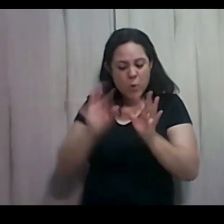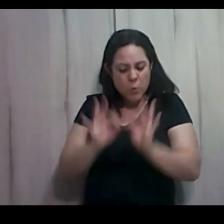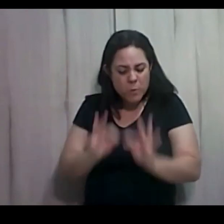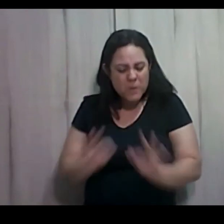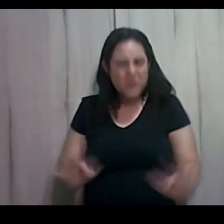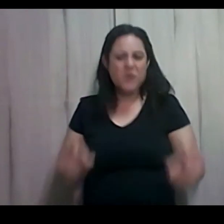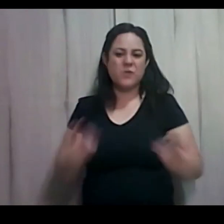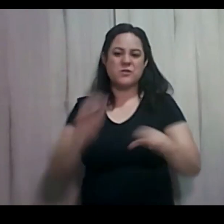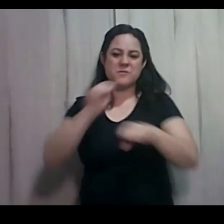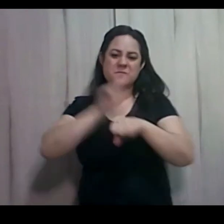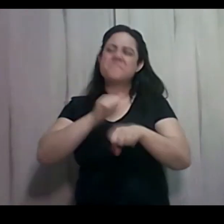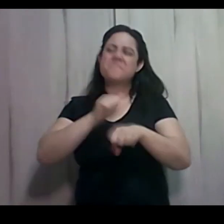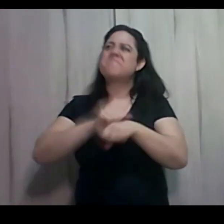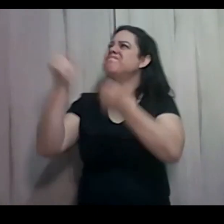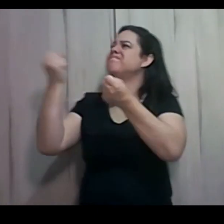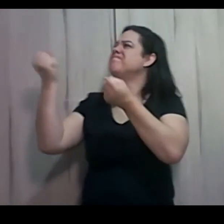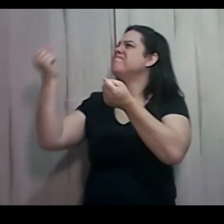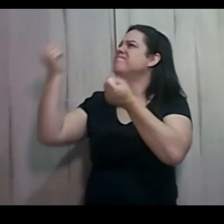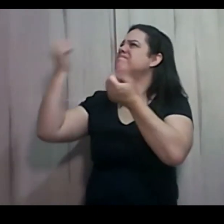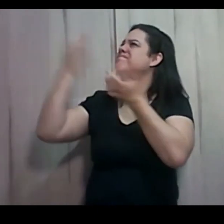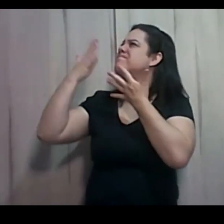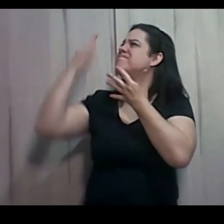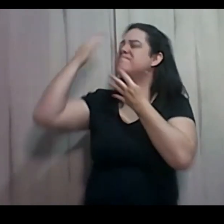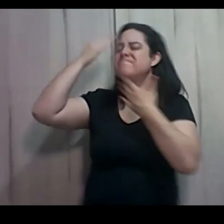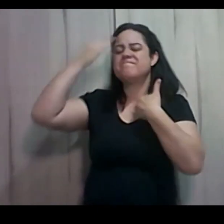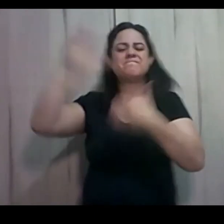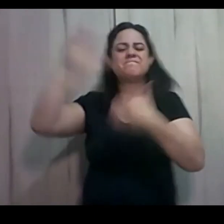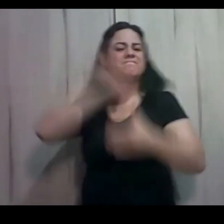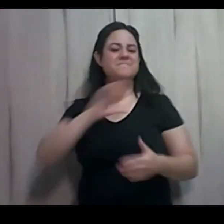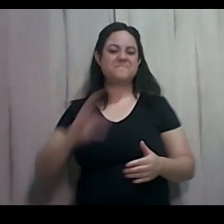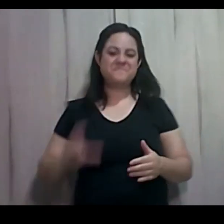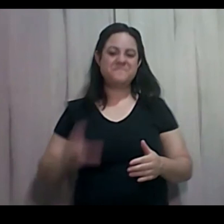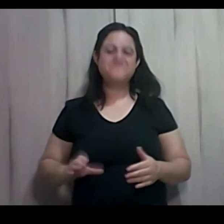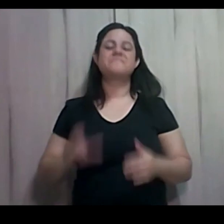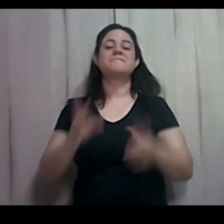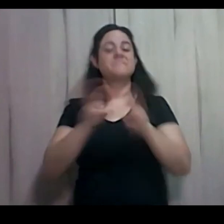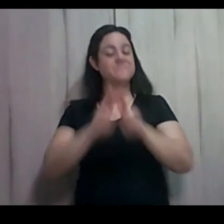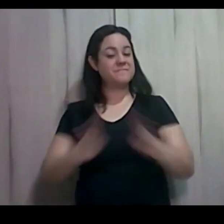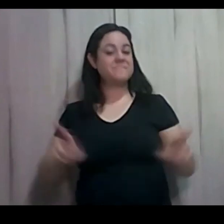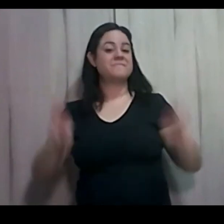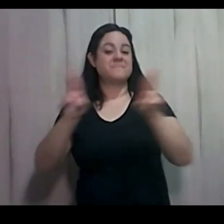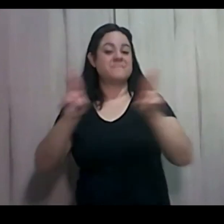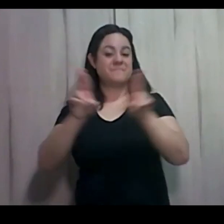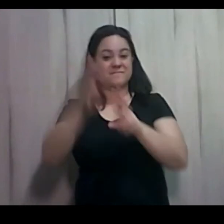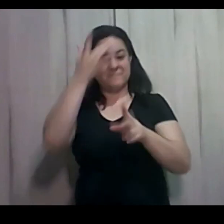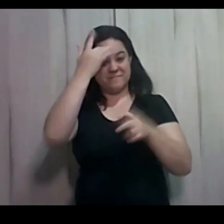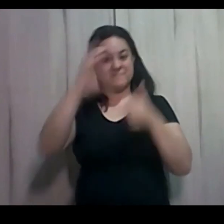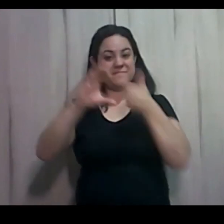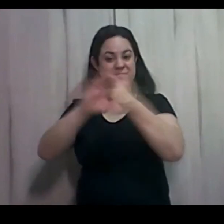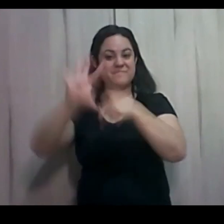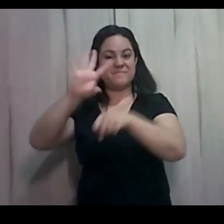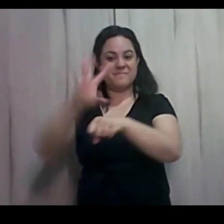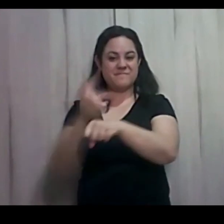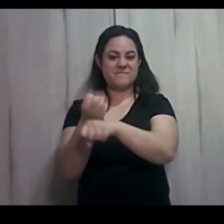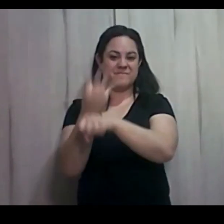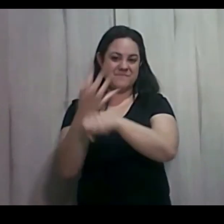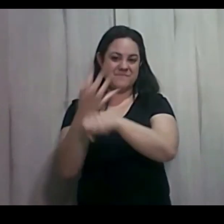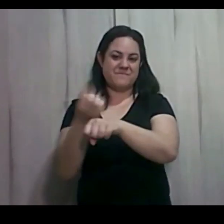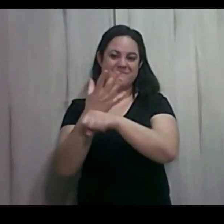graça, bendito Cristo que resgatou os crentes de Filadélfia. Esse assunto é empolgante